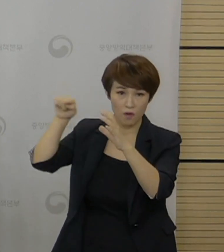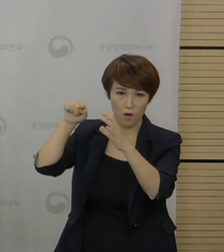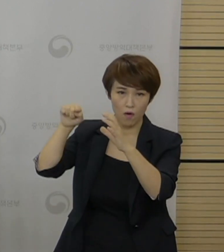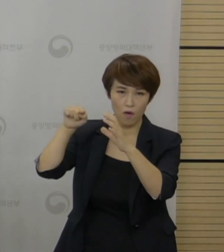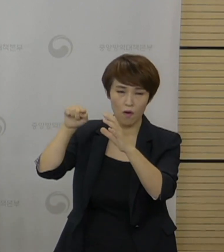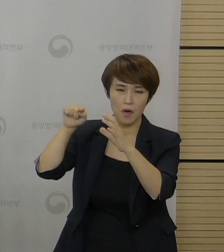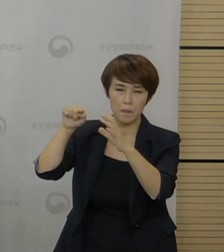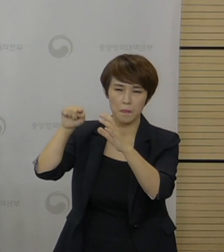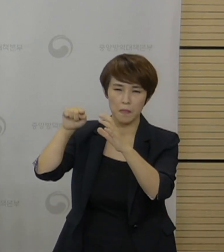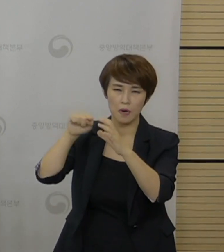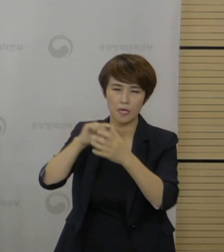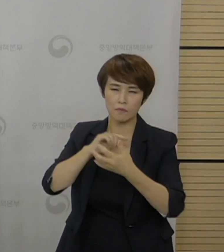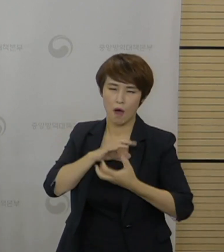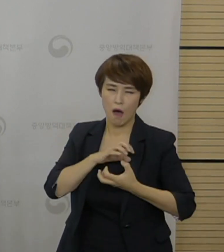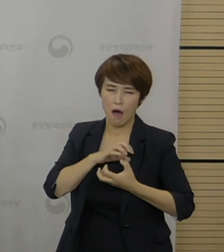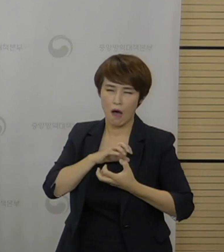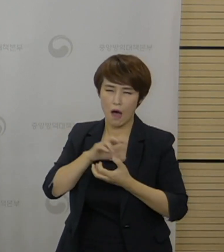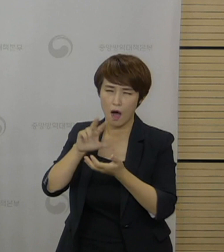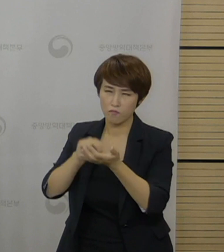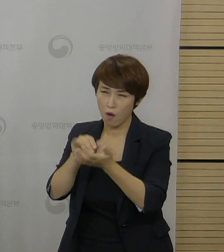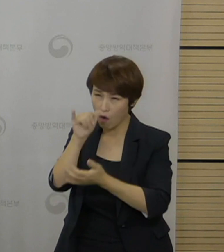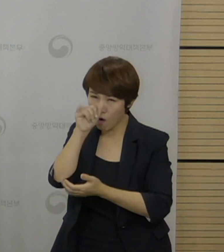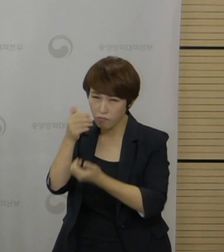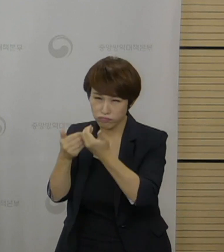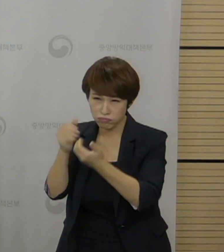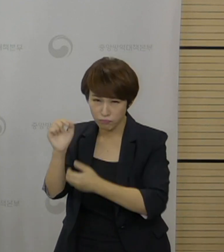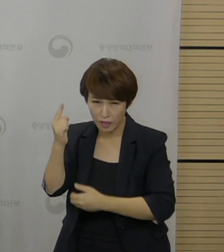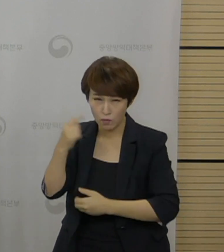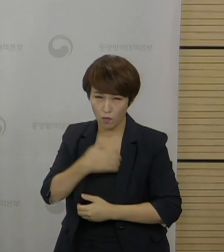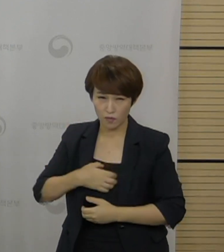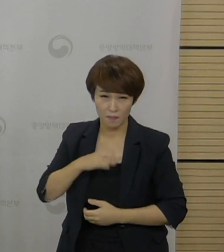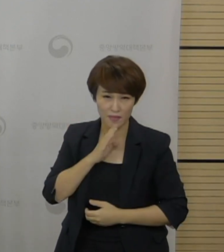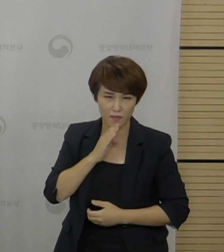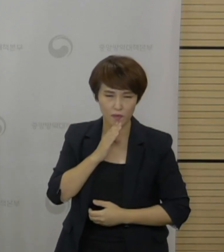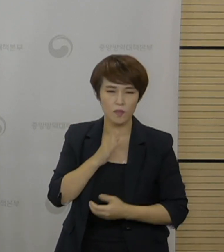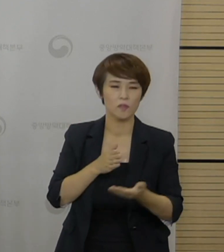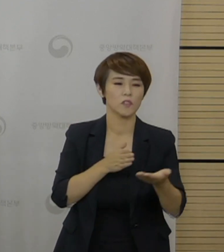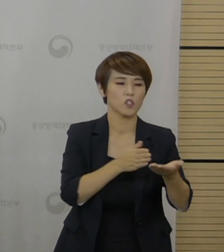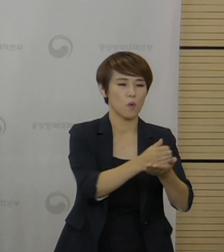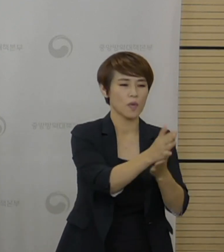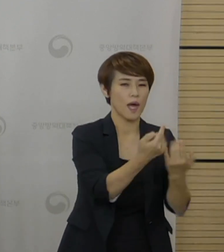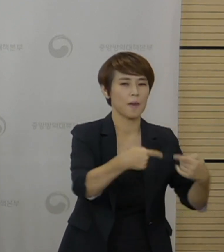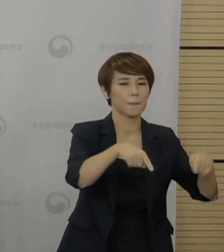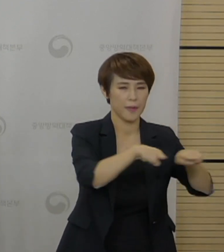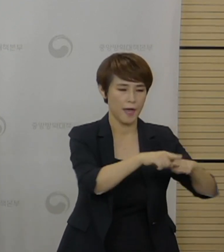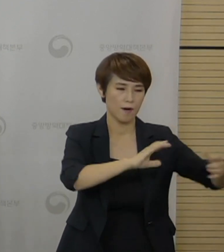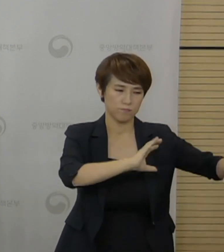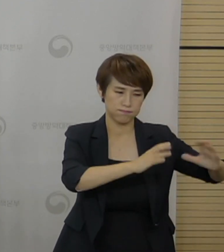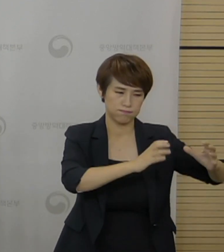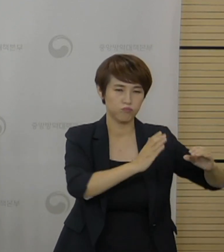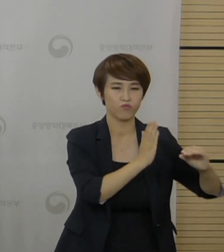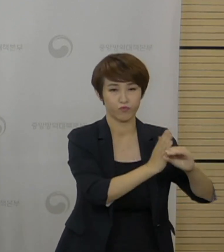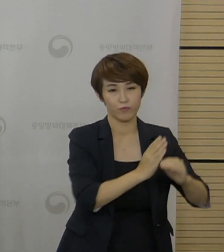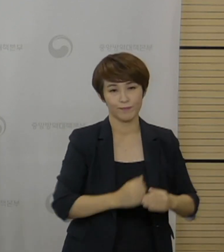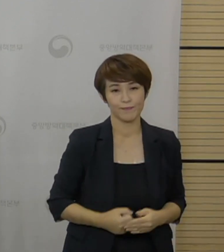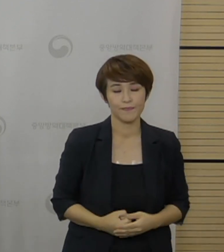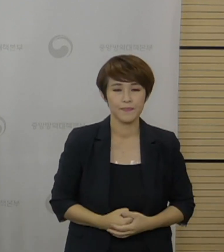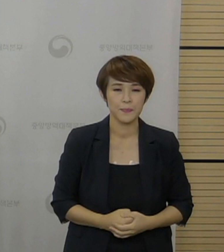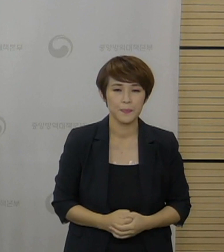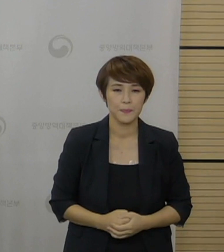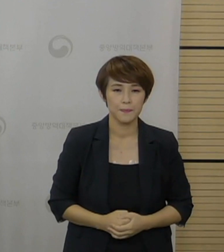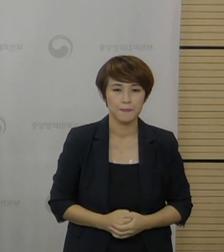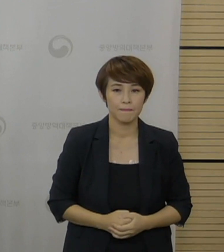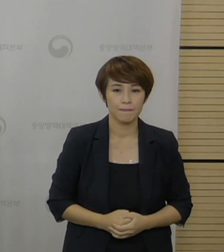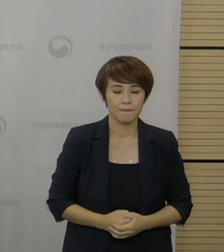부작용과 관련된 사항이라고 보고 있고 여기에 대해서는 별도로 전문가 논의와 대책 마련이 진행 중에 있음을 말씀드립니다.